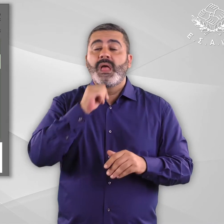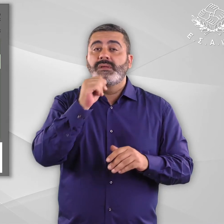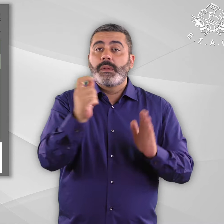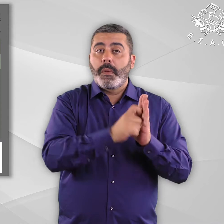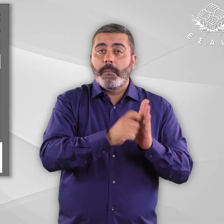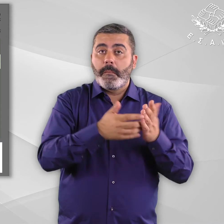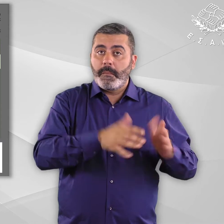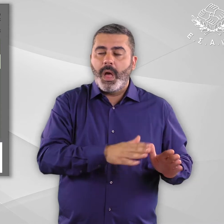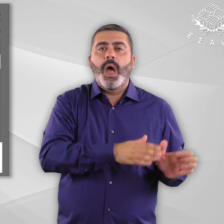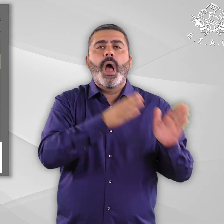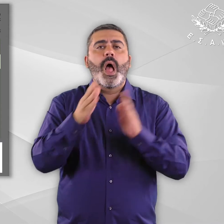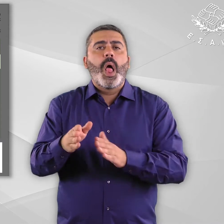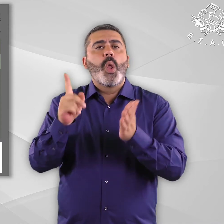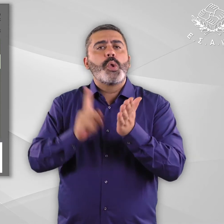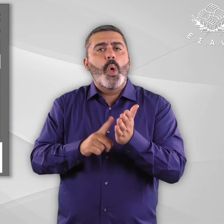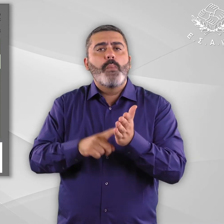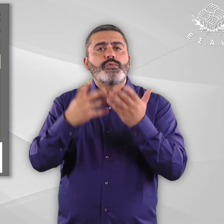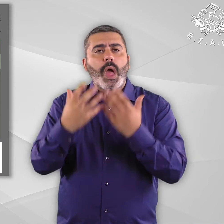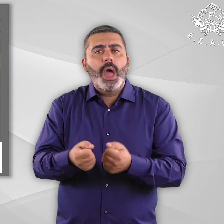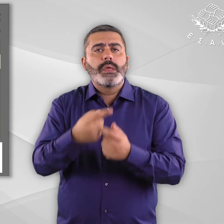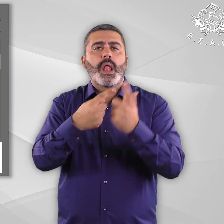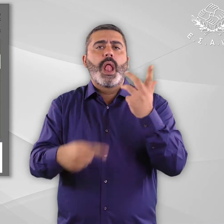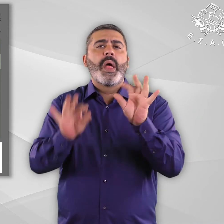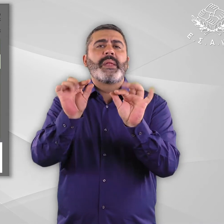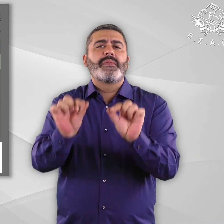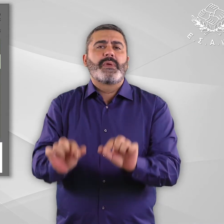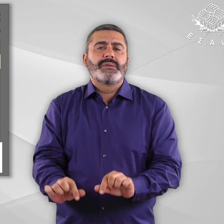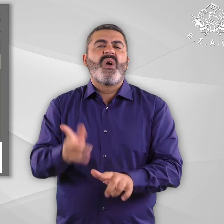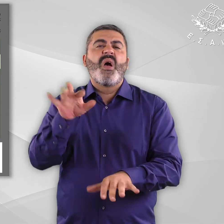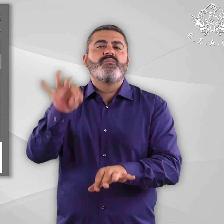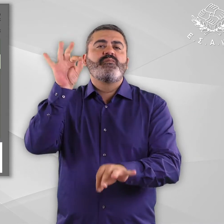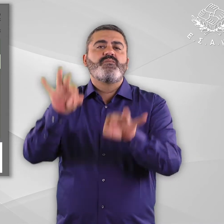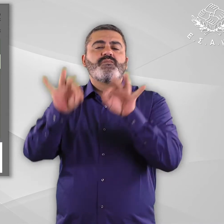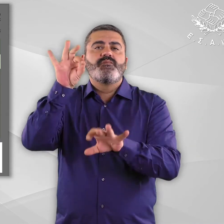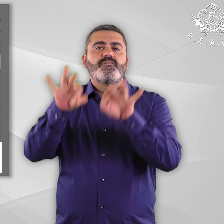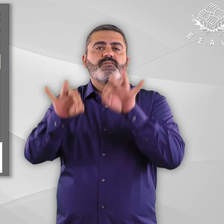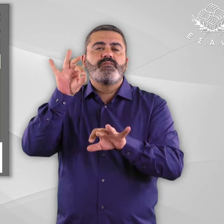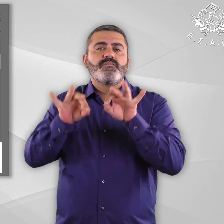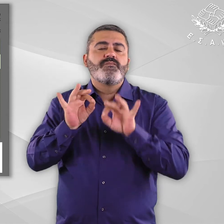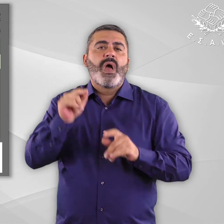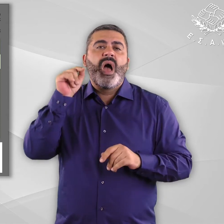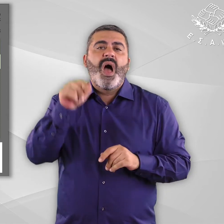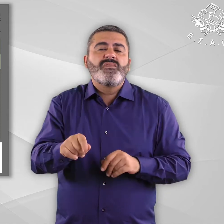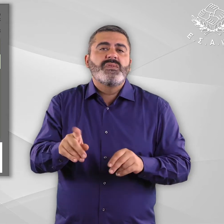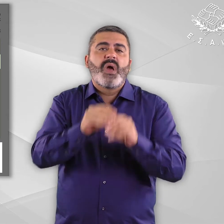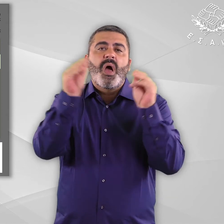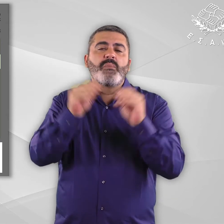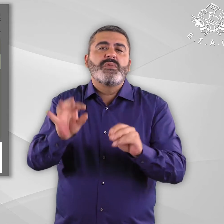καταγράφονται αρκετές νομοθετικές ρυθμίσεις, οι οποίες ωστόσο είναι μεμονωμένες, κατακαιρματισμένες και αναποτελεσματικές στην